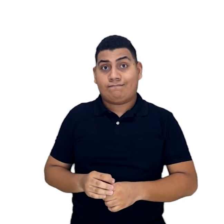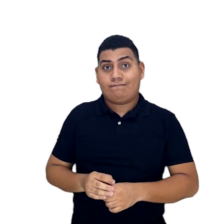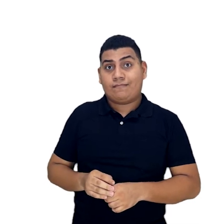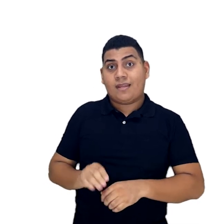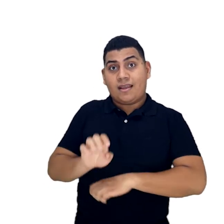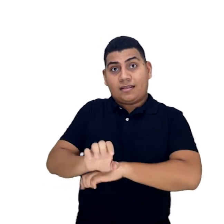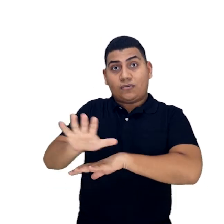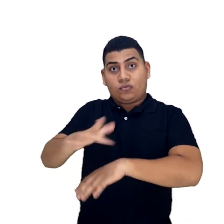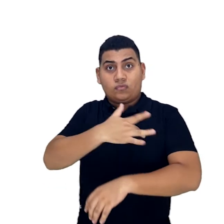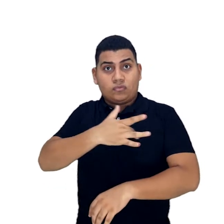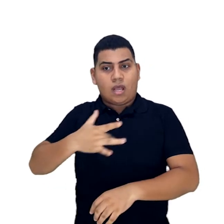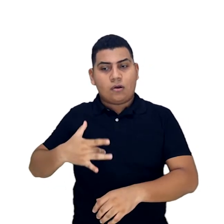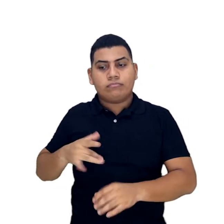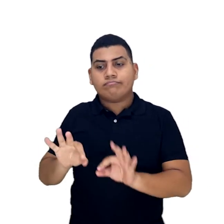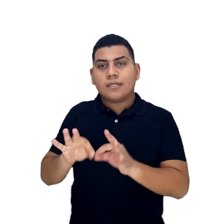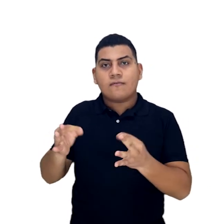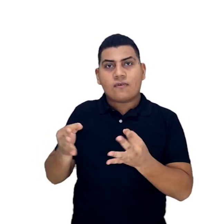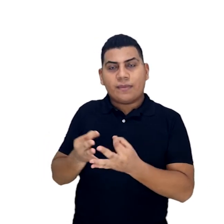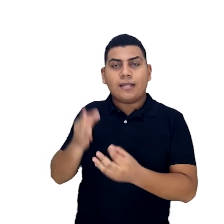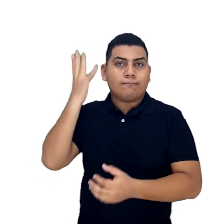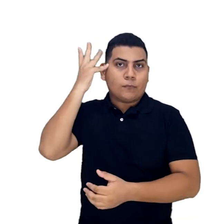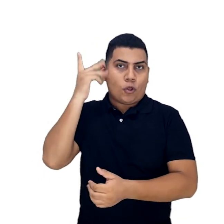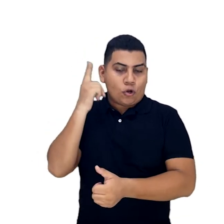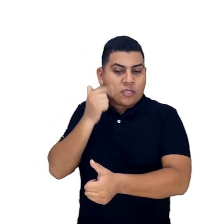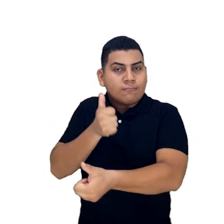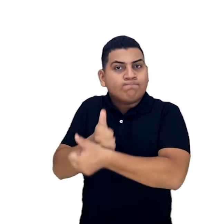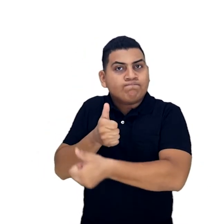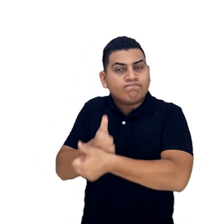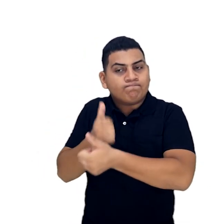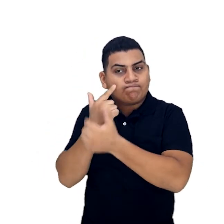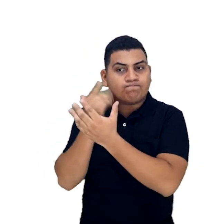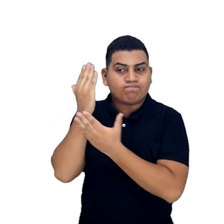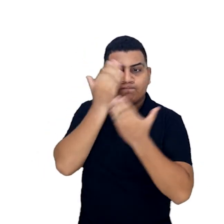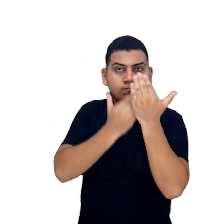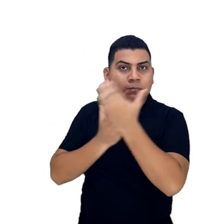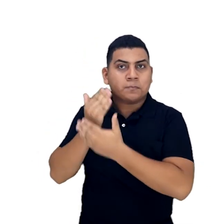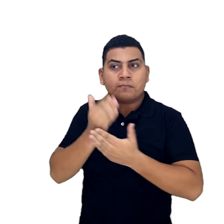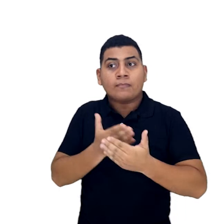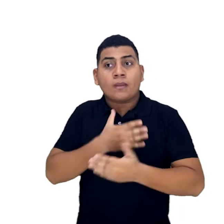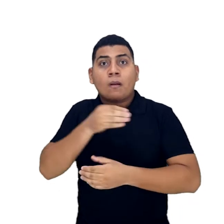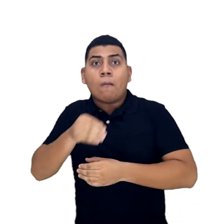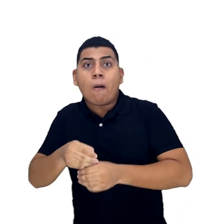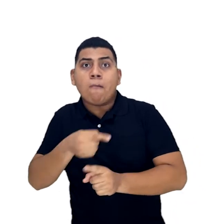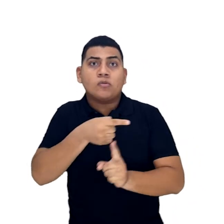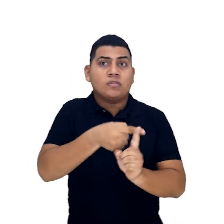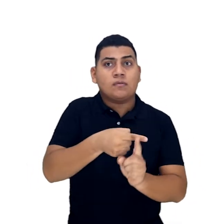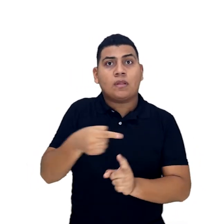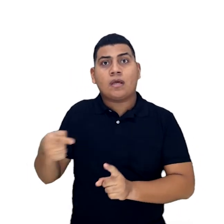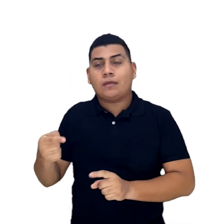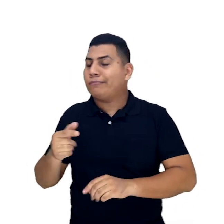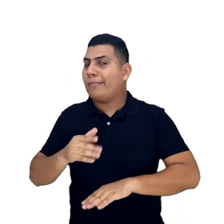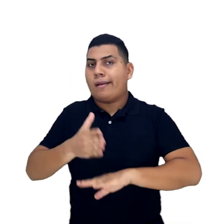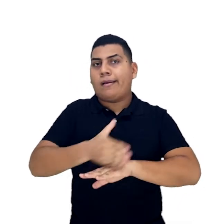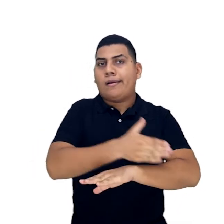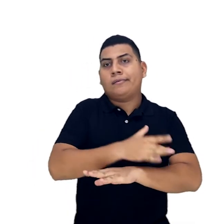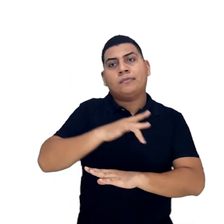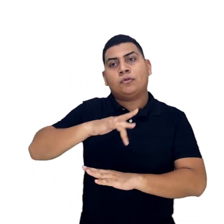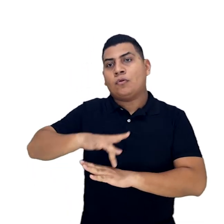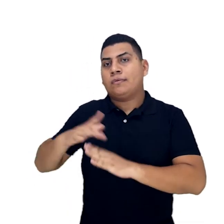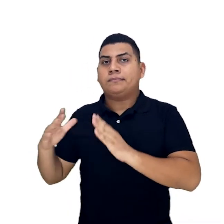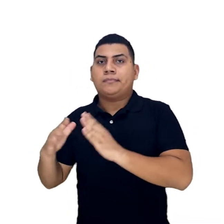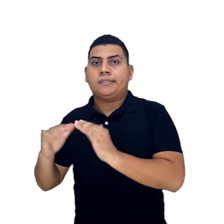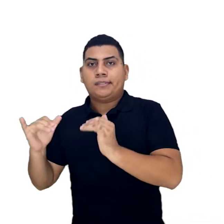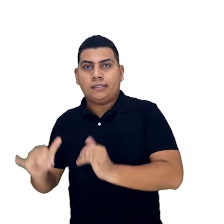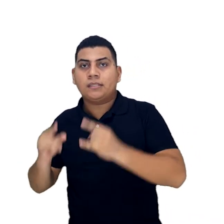realizan seguimiento epidemiológico al núcleo familiar y contactos relacionados, quienes deben guardar todas las medidas de